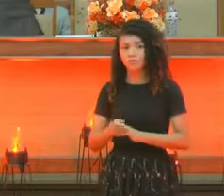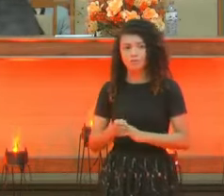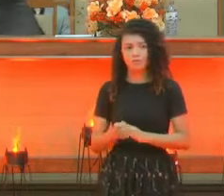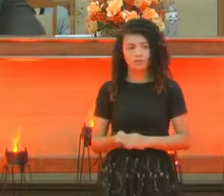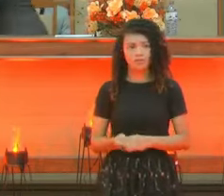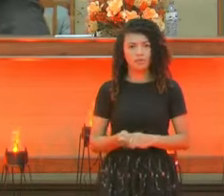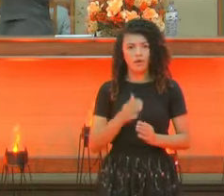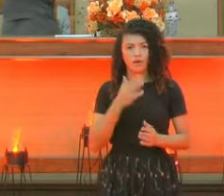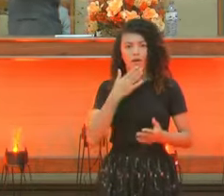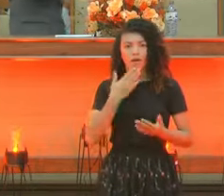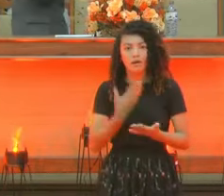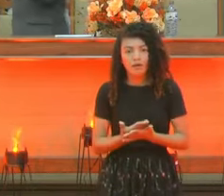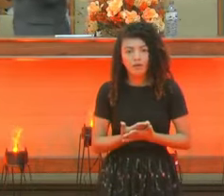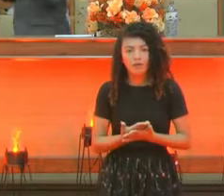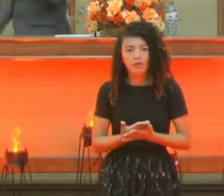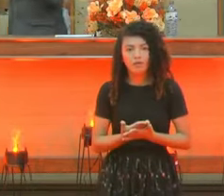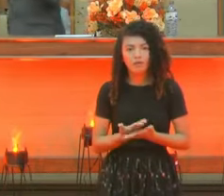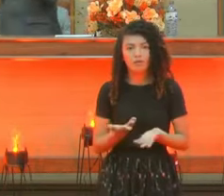Perplexo.